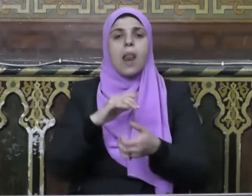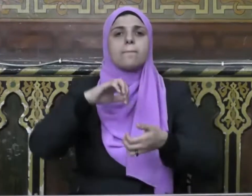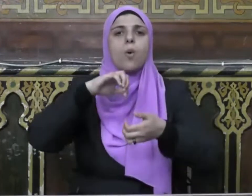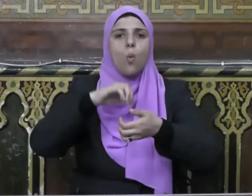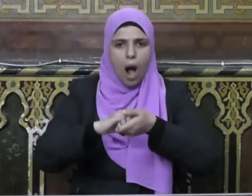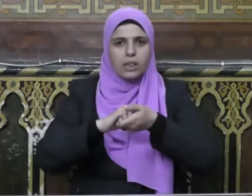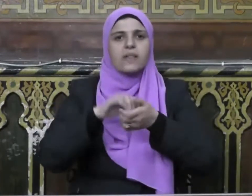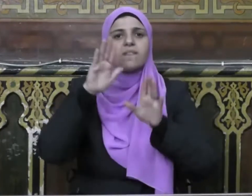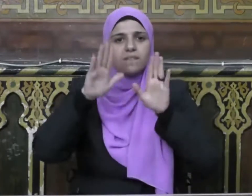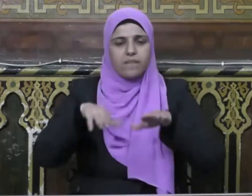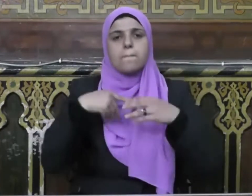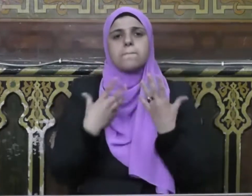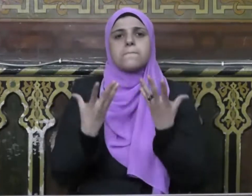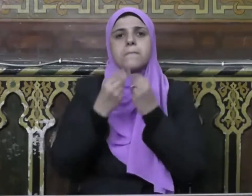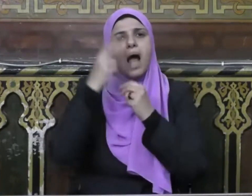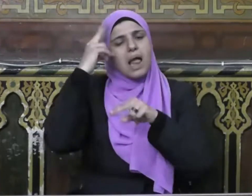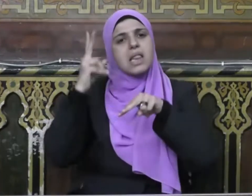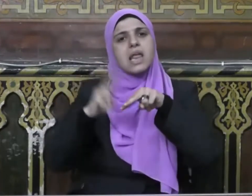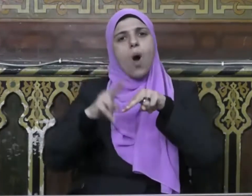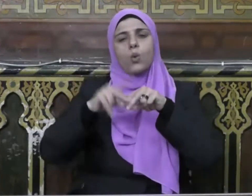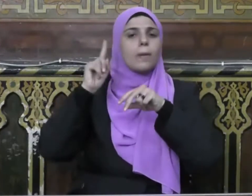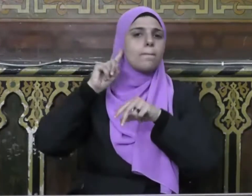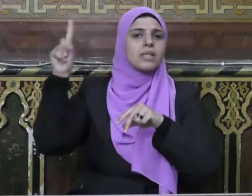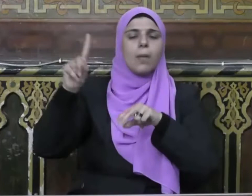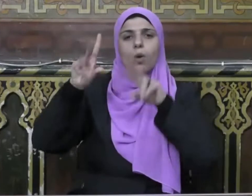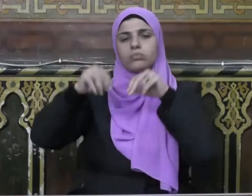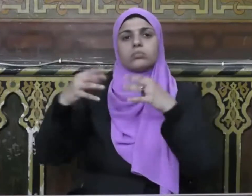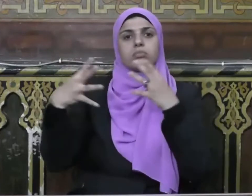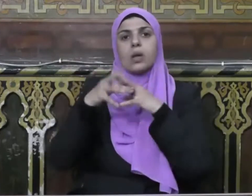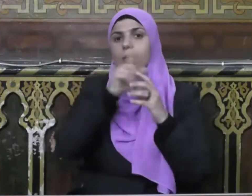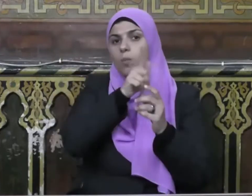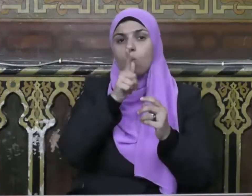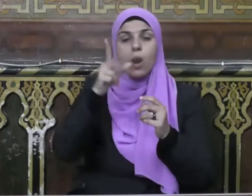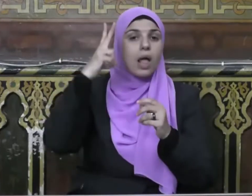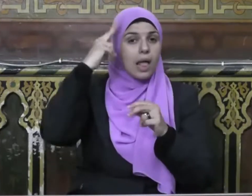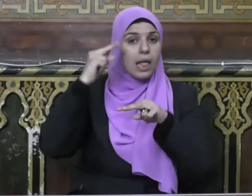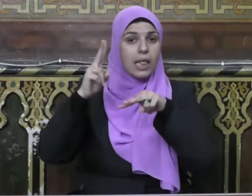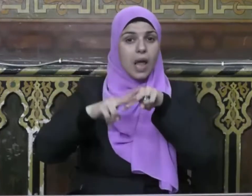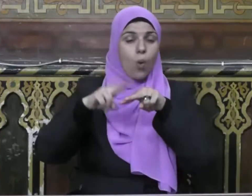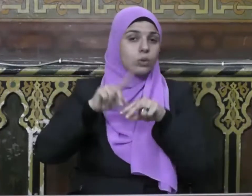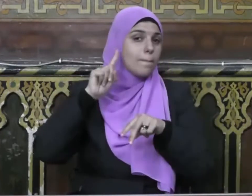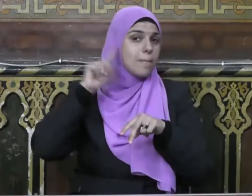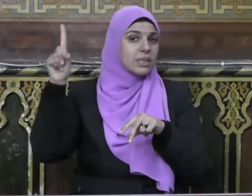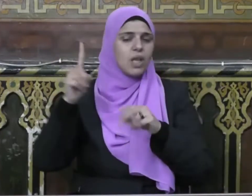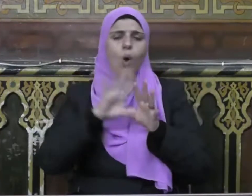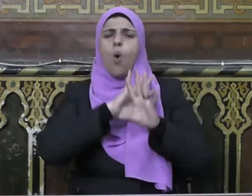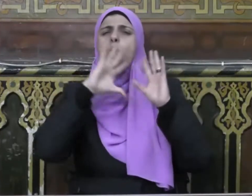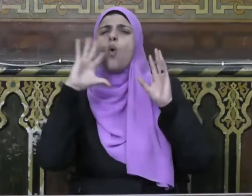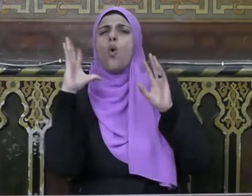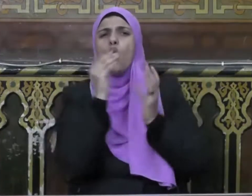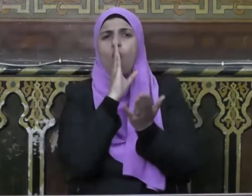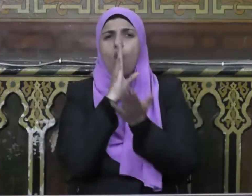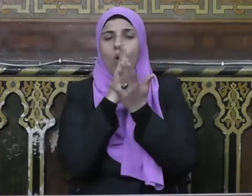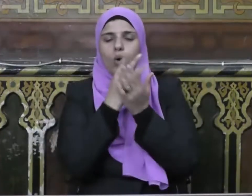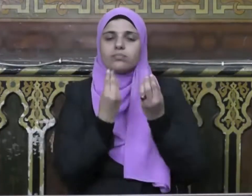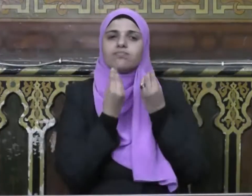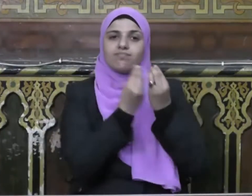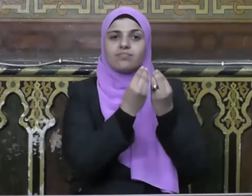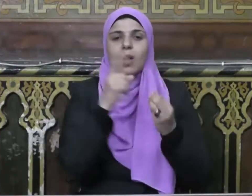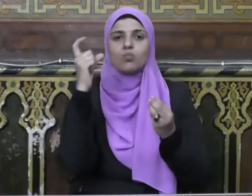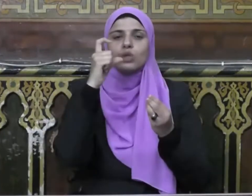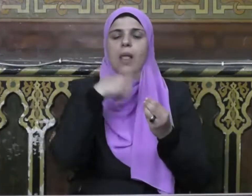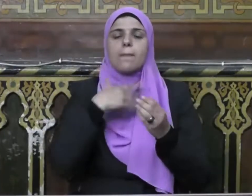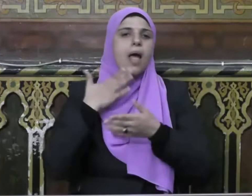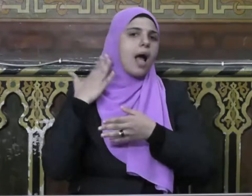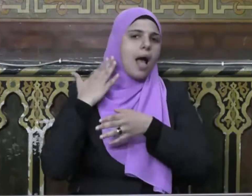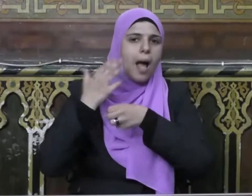الله صلى الله عليه وسلم مع يهود المدينة وغيرهم حيث أعطى اليهود كل حقوق المسلمين